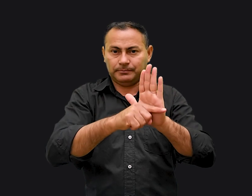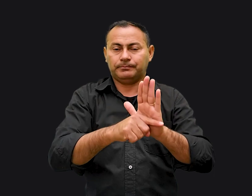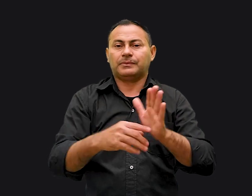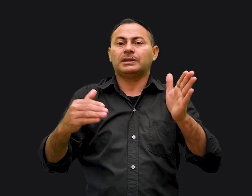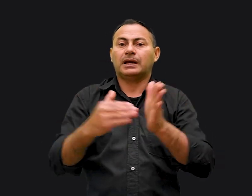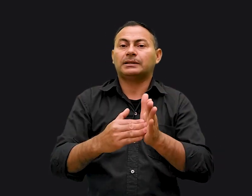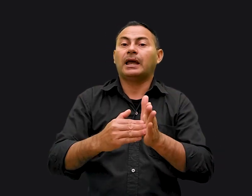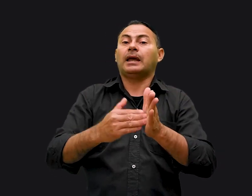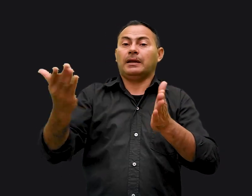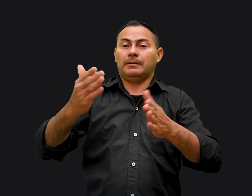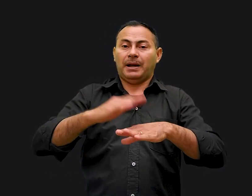Até lá então